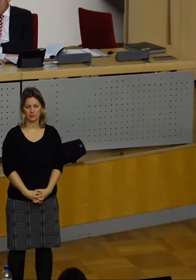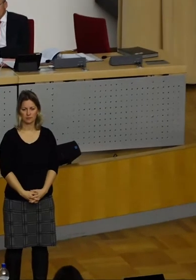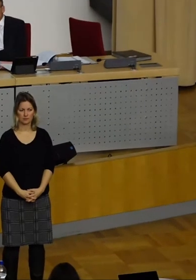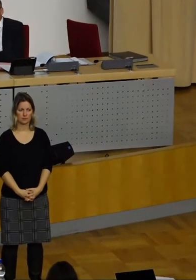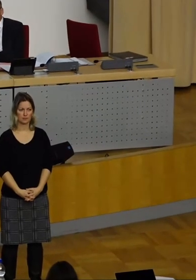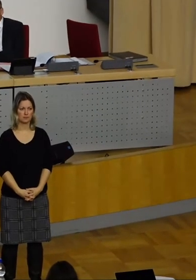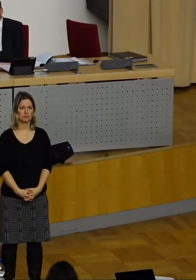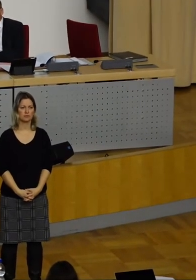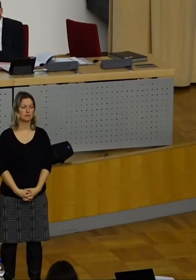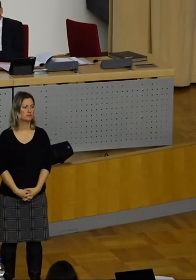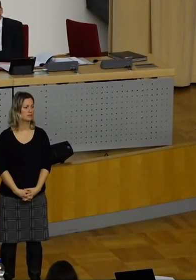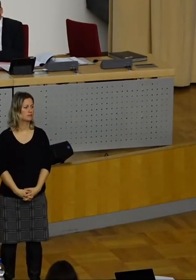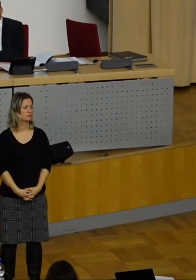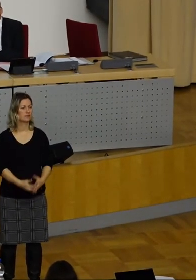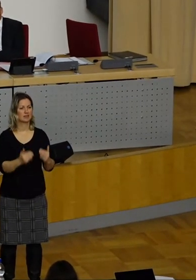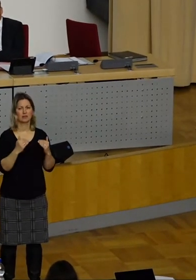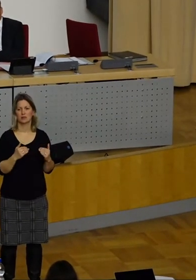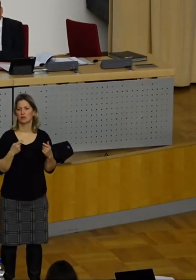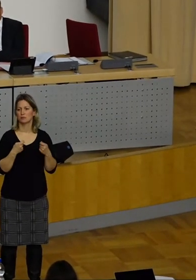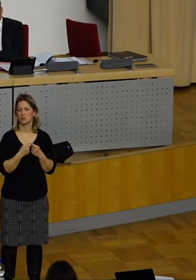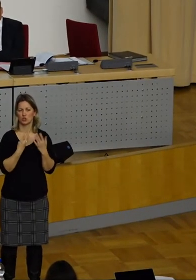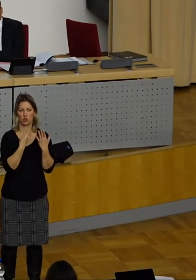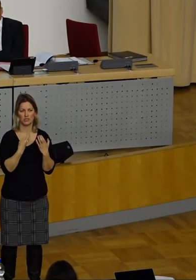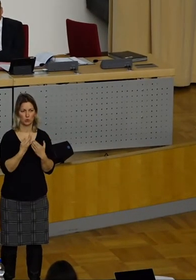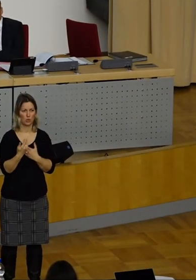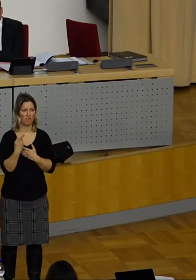Als nächstes, Bündnis 90 die Grünen, Frau Mühle.